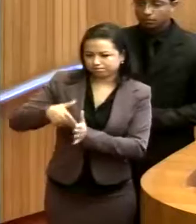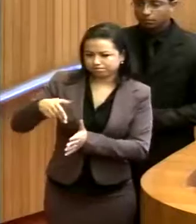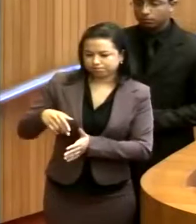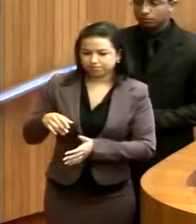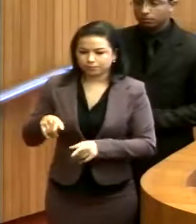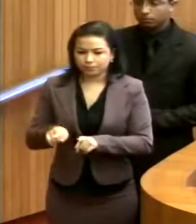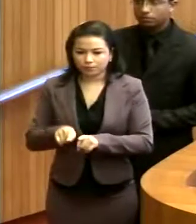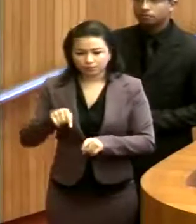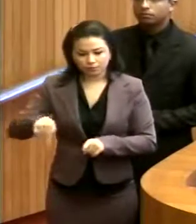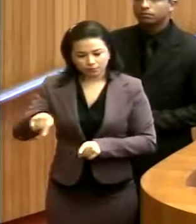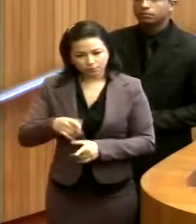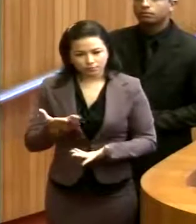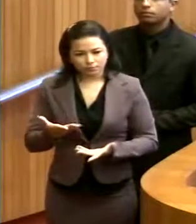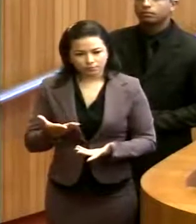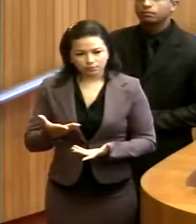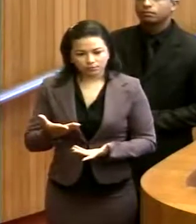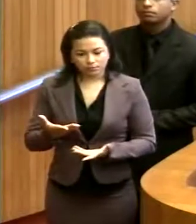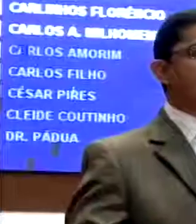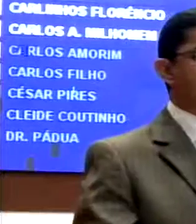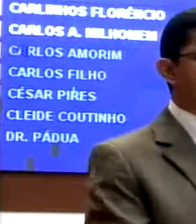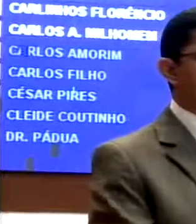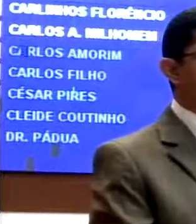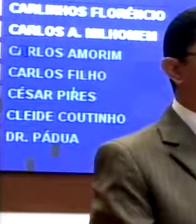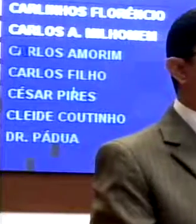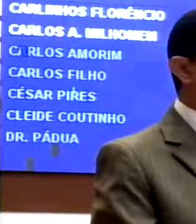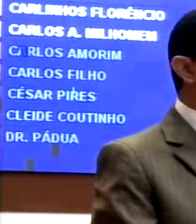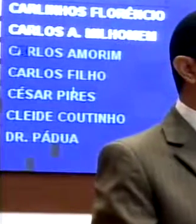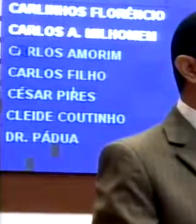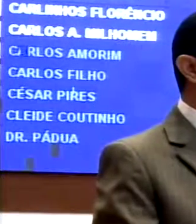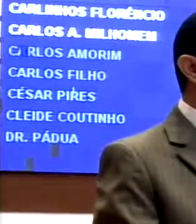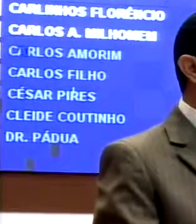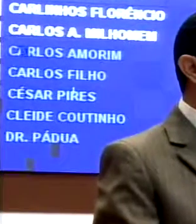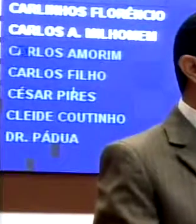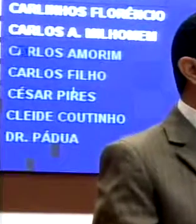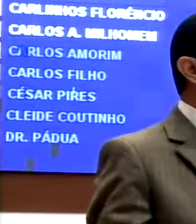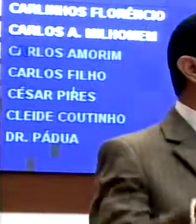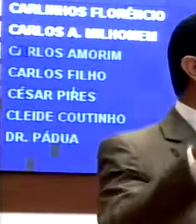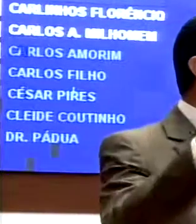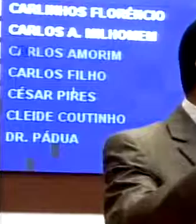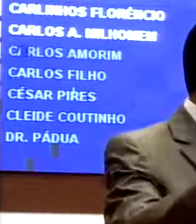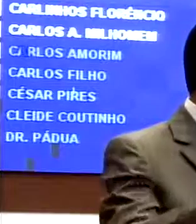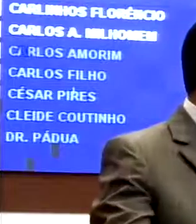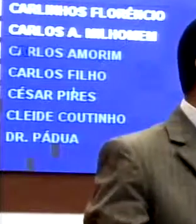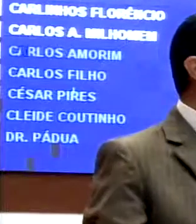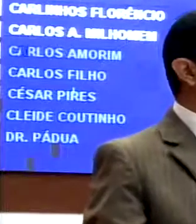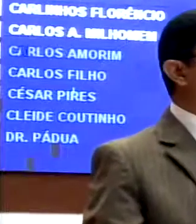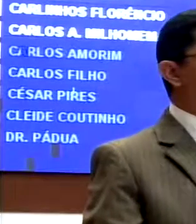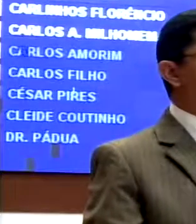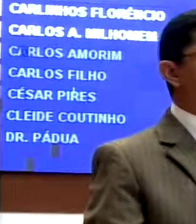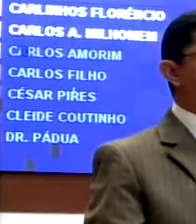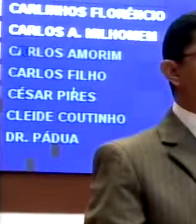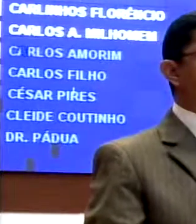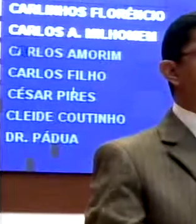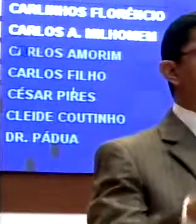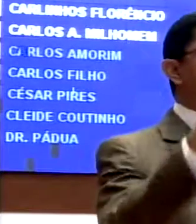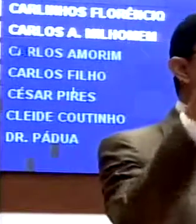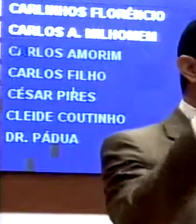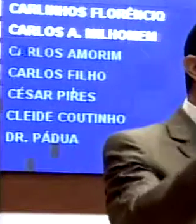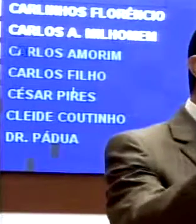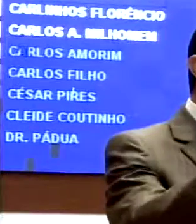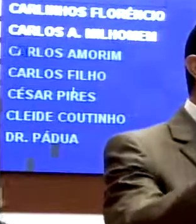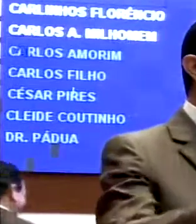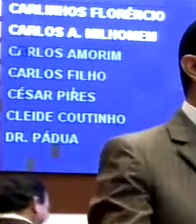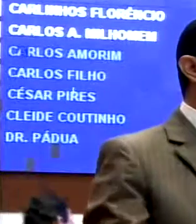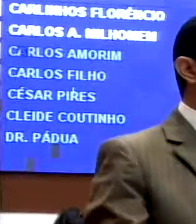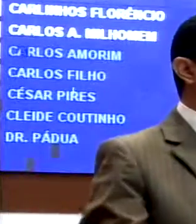oportunidade de contar nos seus mínimos detalhes para a Comissão Nacional da Verdade. Dessa forma, a gente inicia